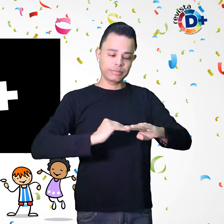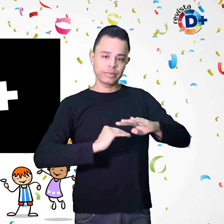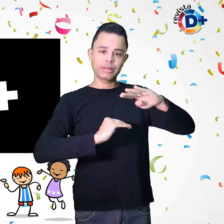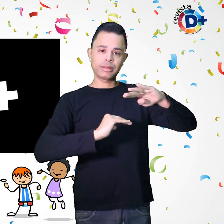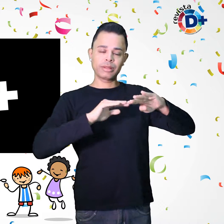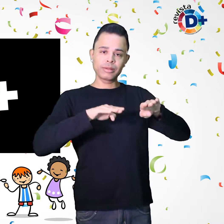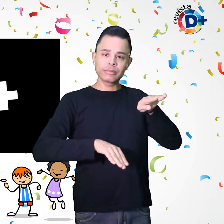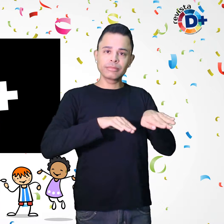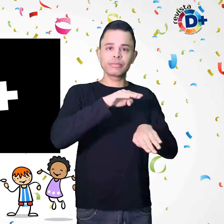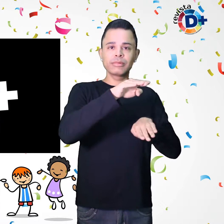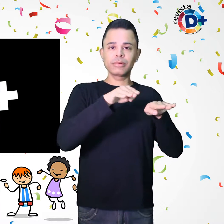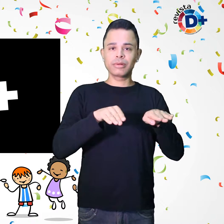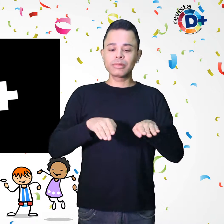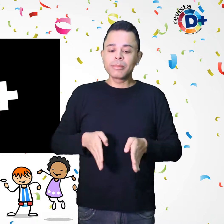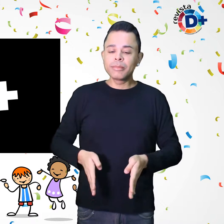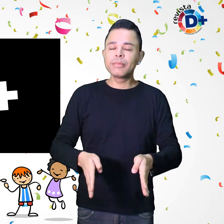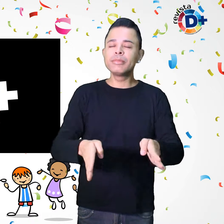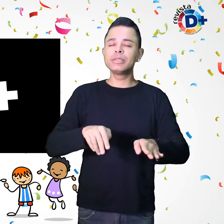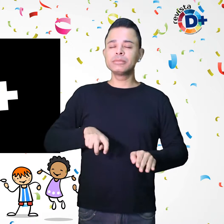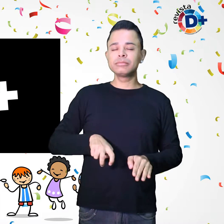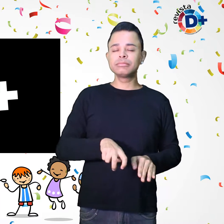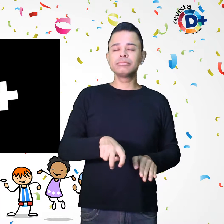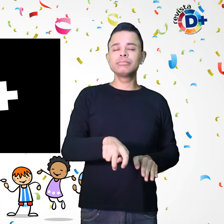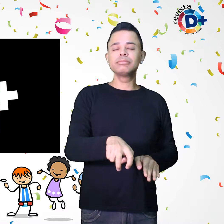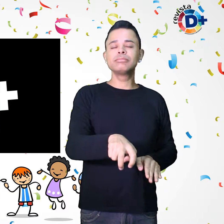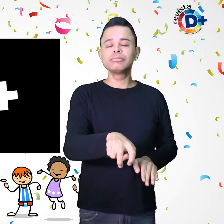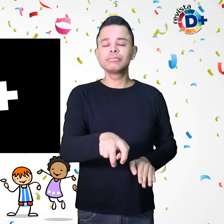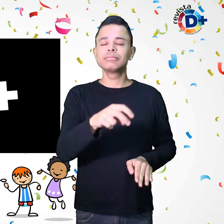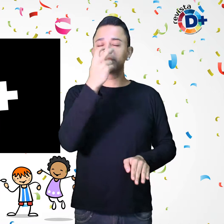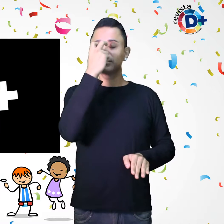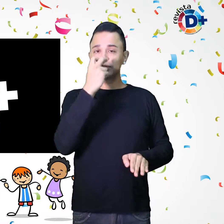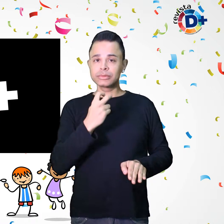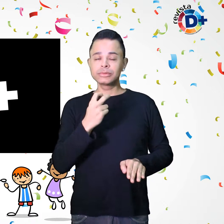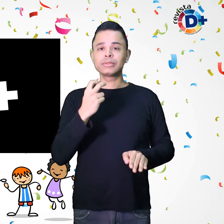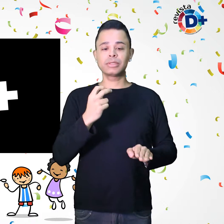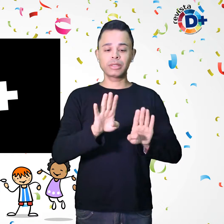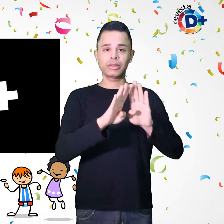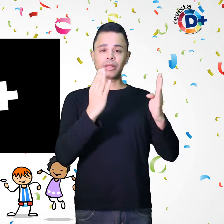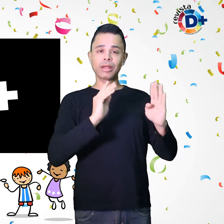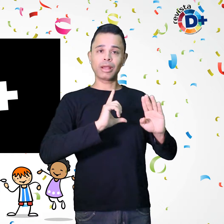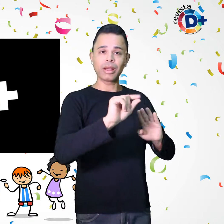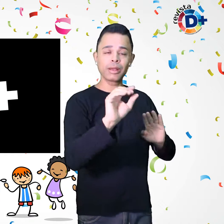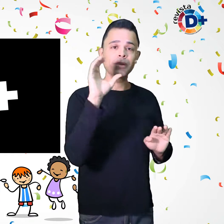ou saídas de emergência, dimensões para cadeiras de rodas, balcão e mesa de